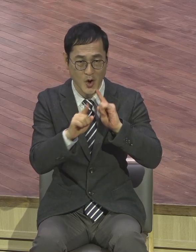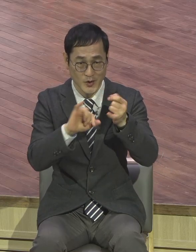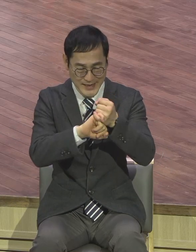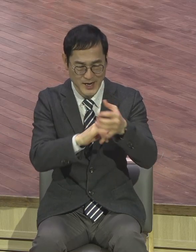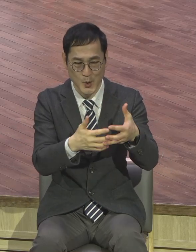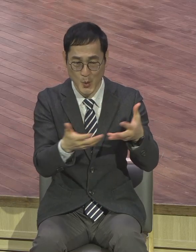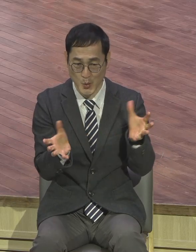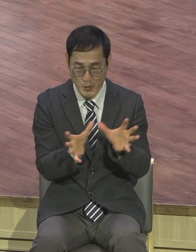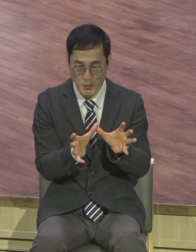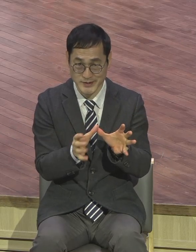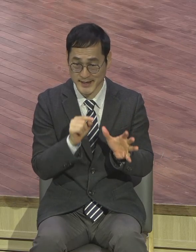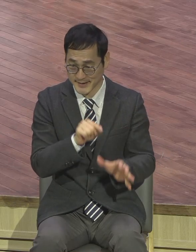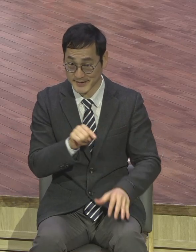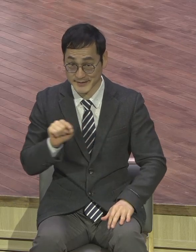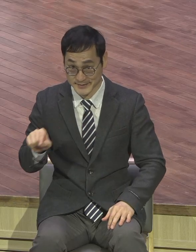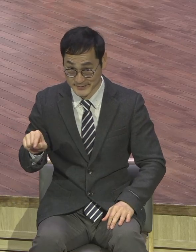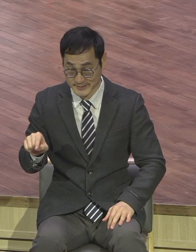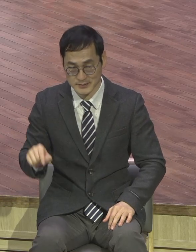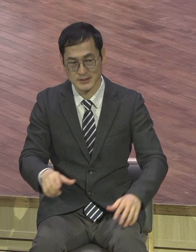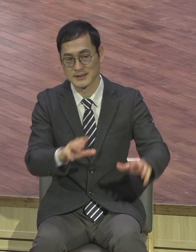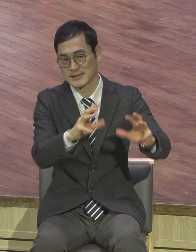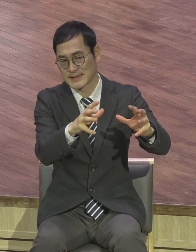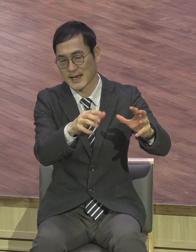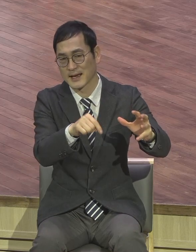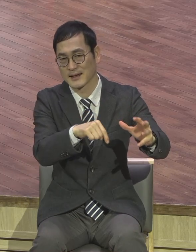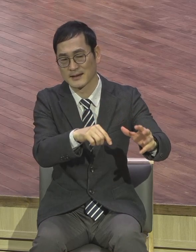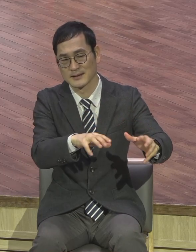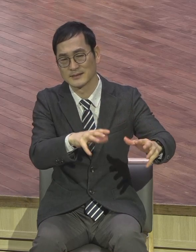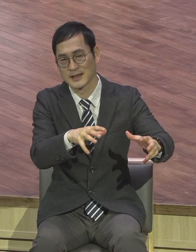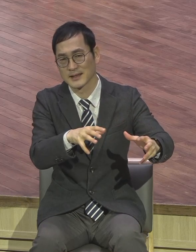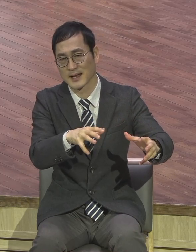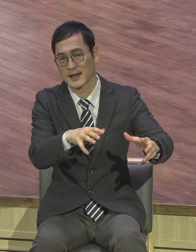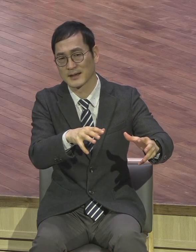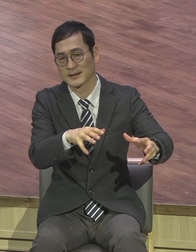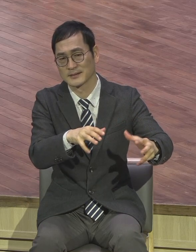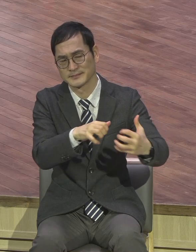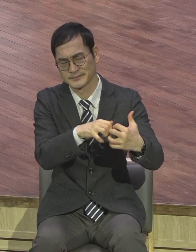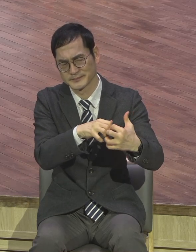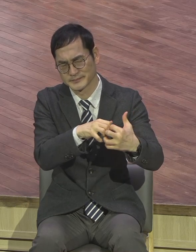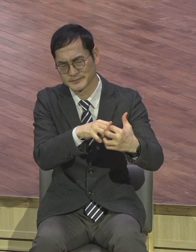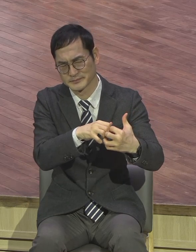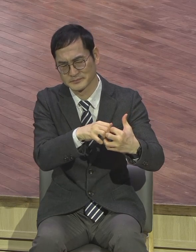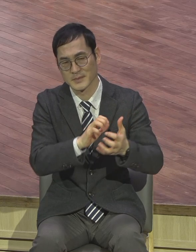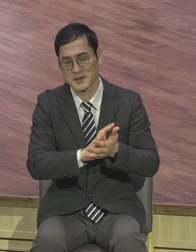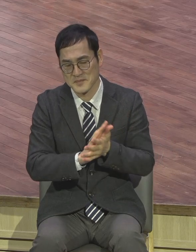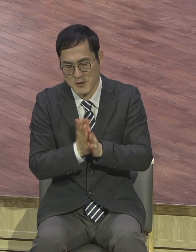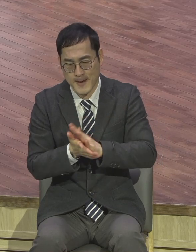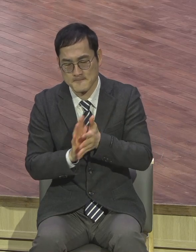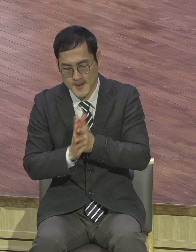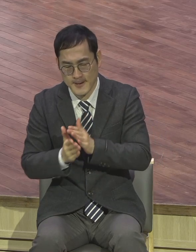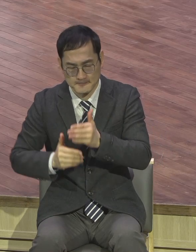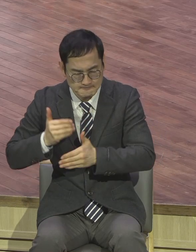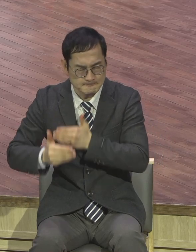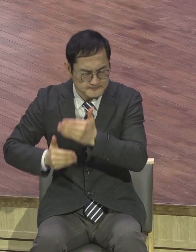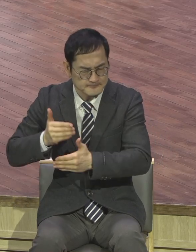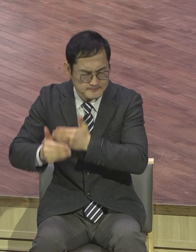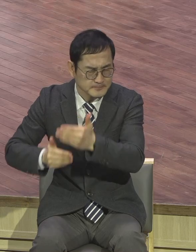속에서 세상 속에서 우리 세상 속에서 변화의 주역 이 변화의 주역으로 늘